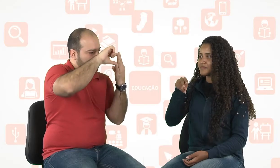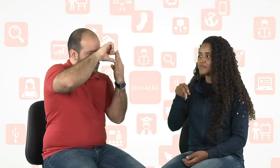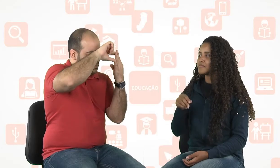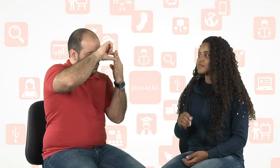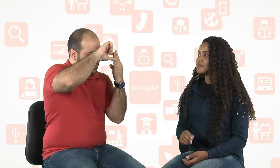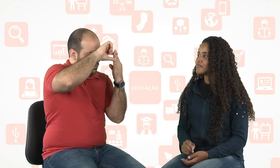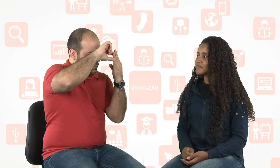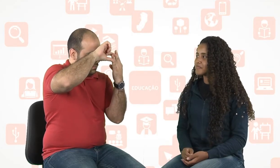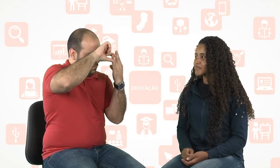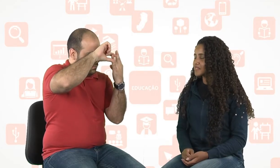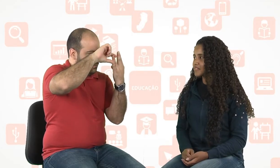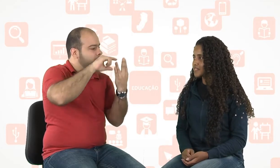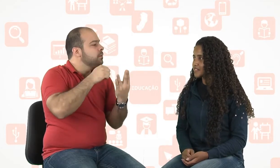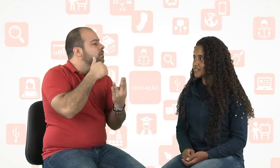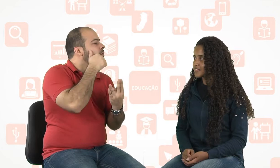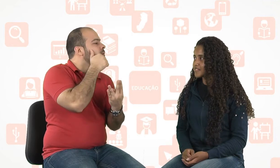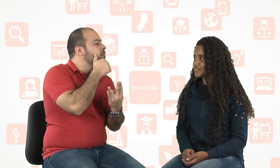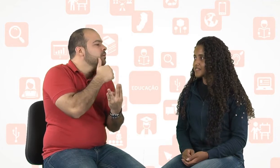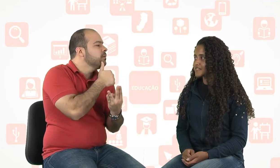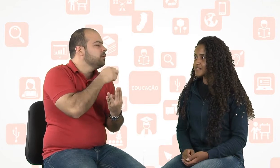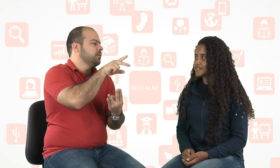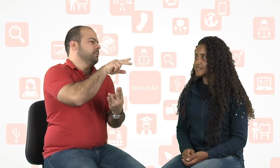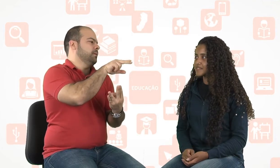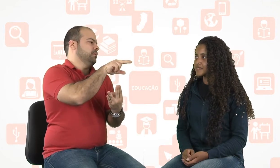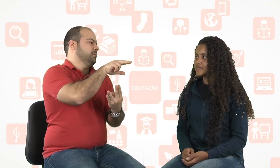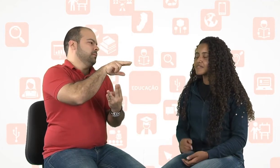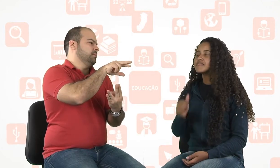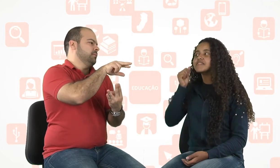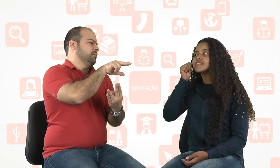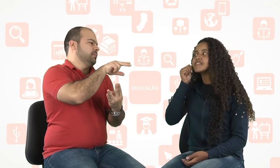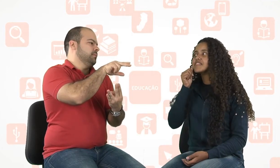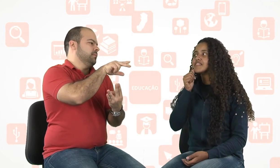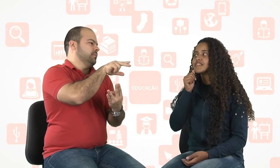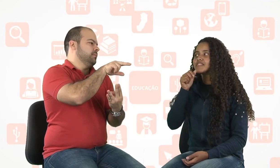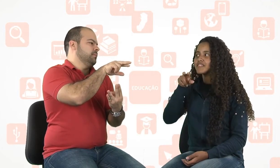As duas últimas são irmãs. Irmãs.